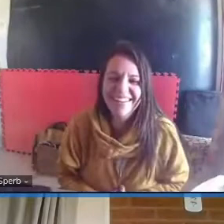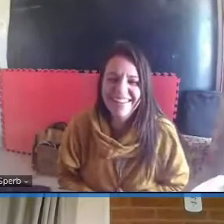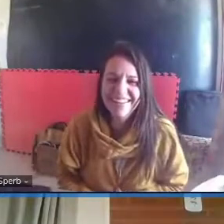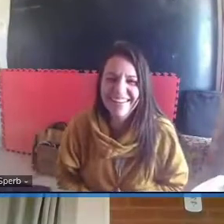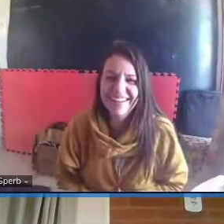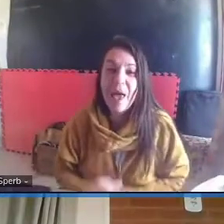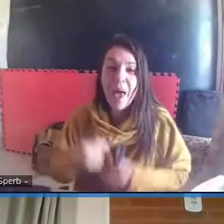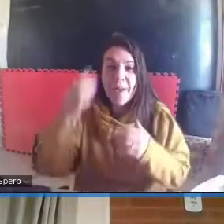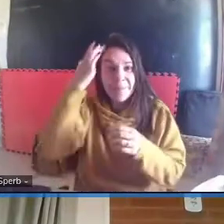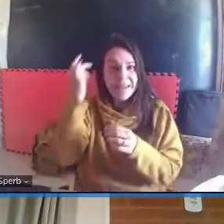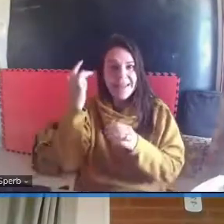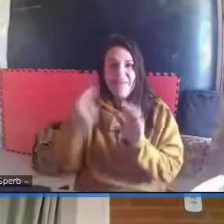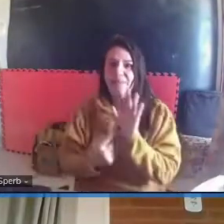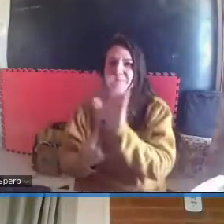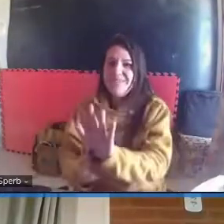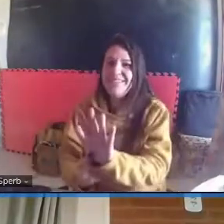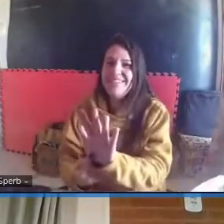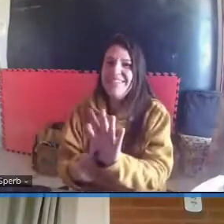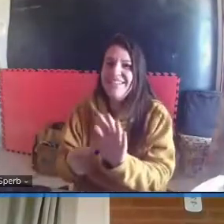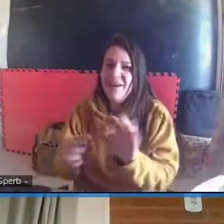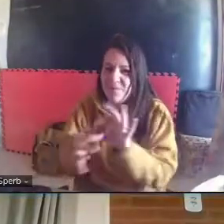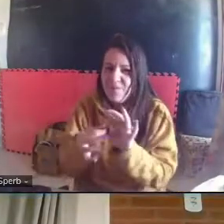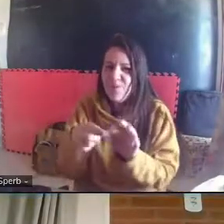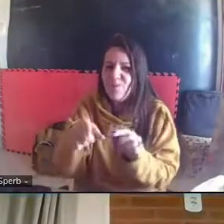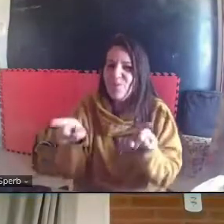aceite, nós ficamos muito felizes.